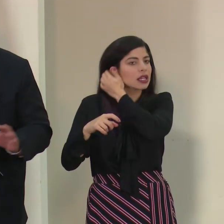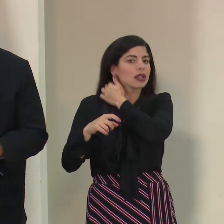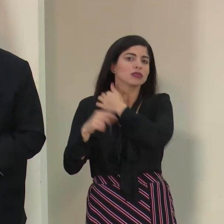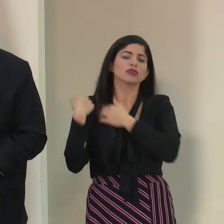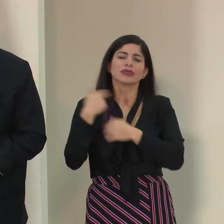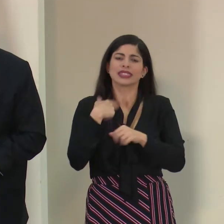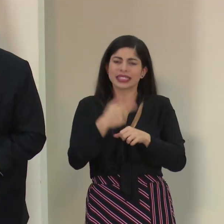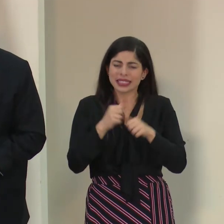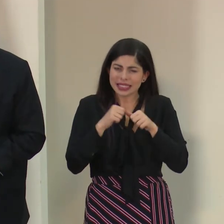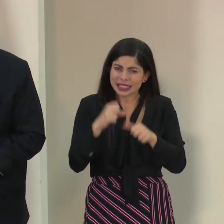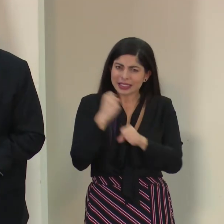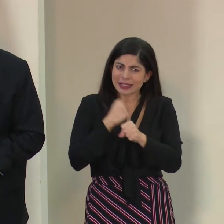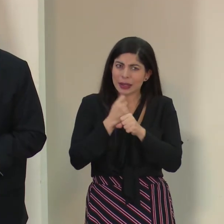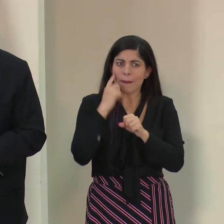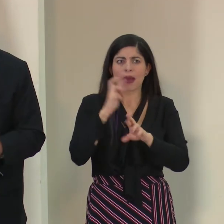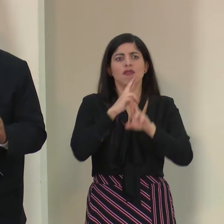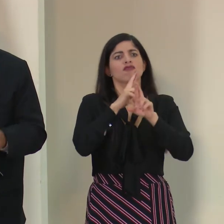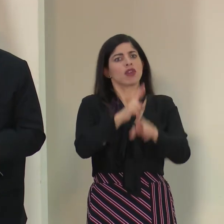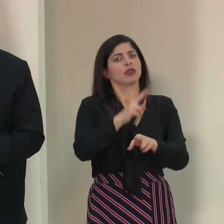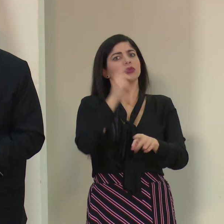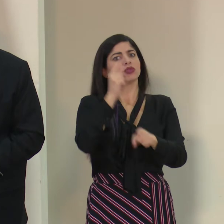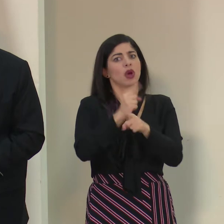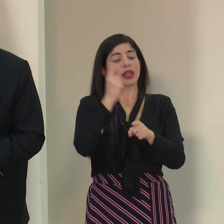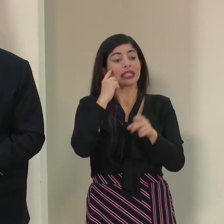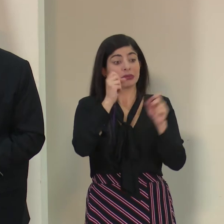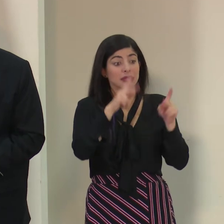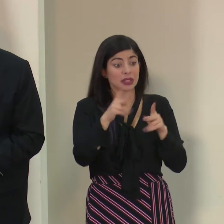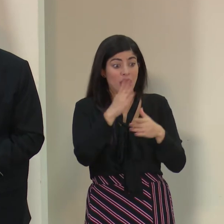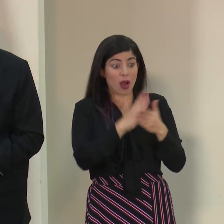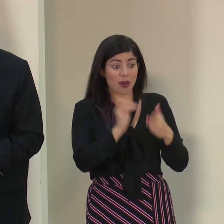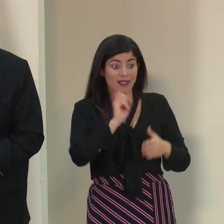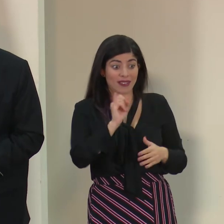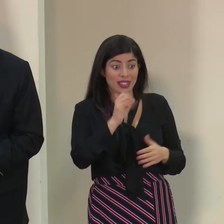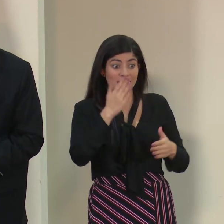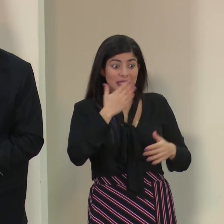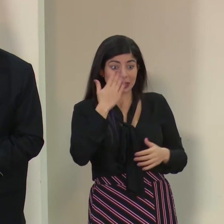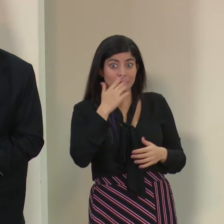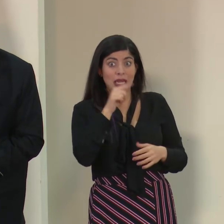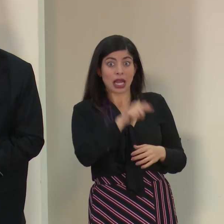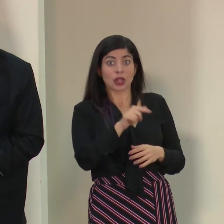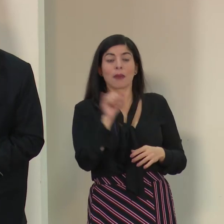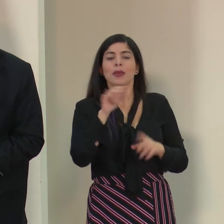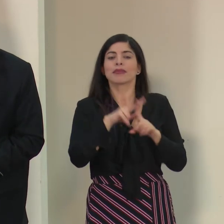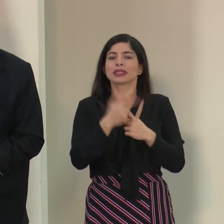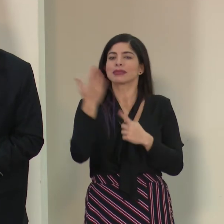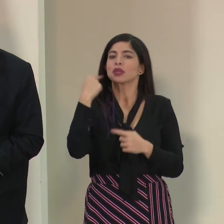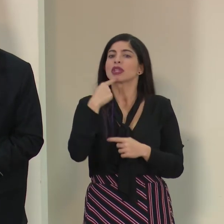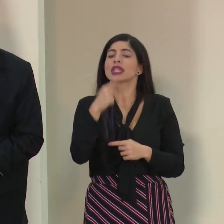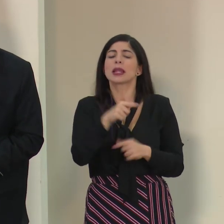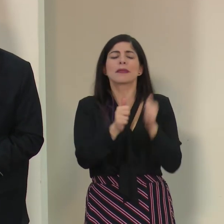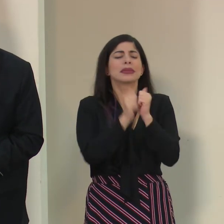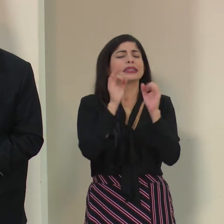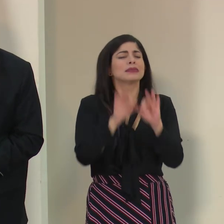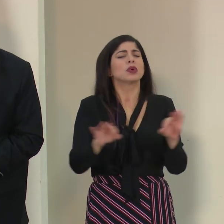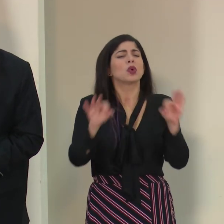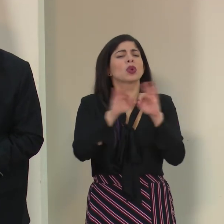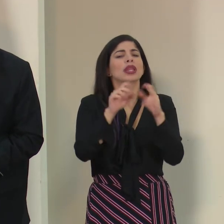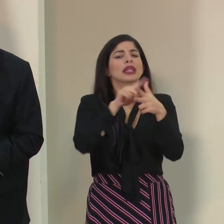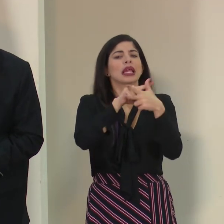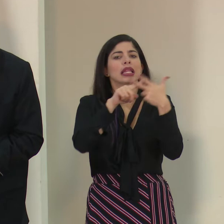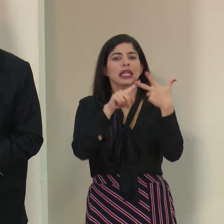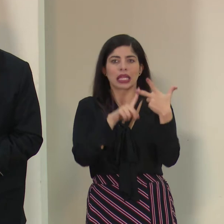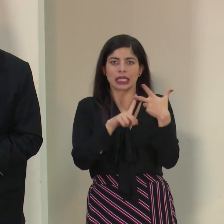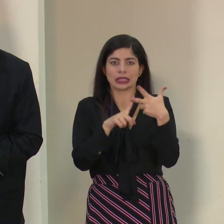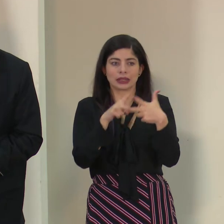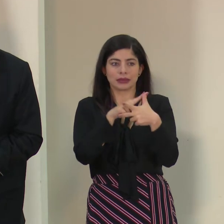trabajando para dar una respuesta efectiva a los pacientes que consulten por infecciones respiratorias. Pero como les decía al inicio, aquí lo fundamental son tres cosas,